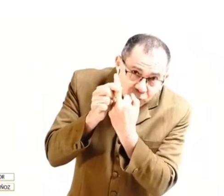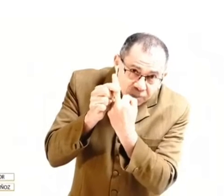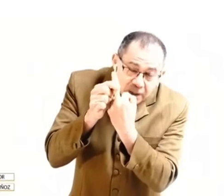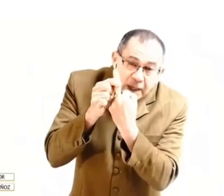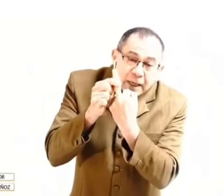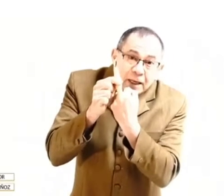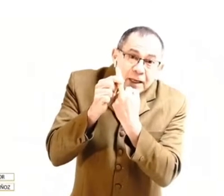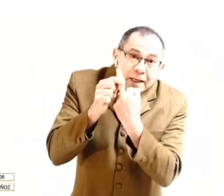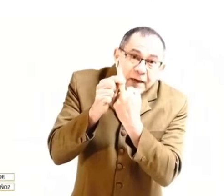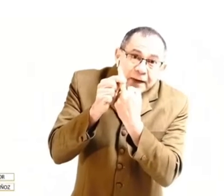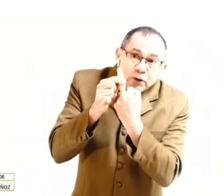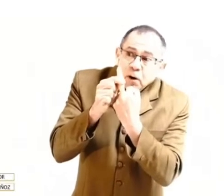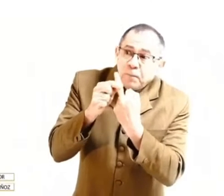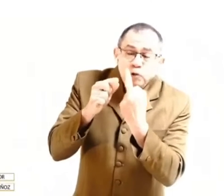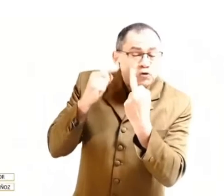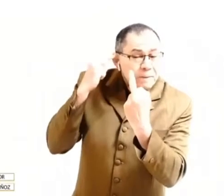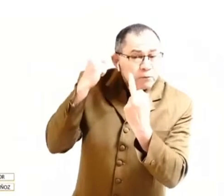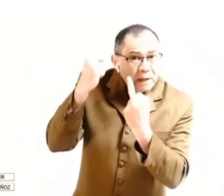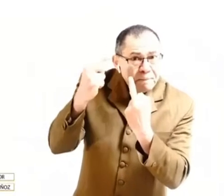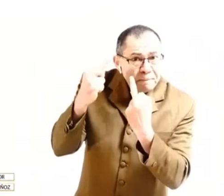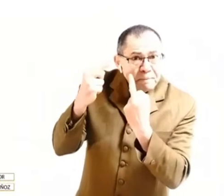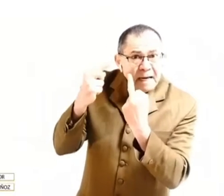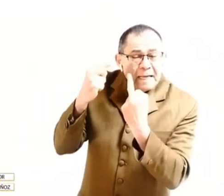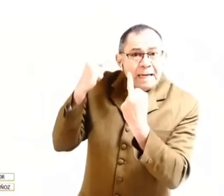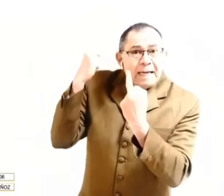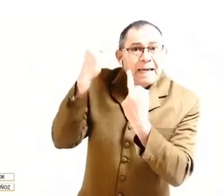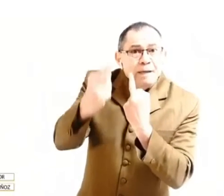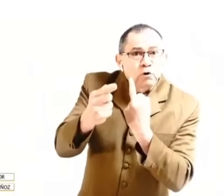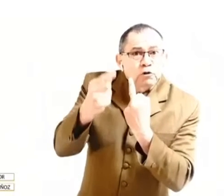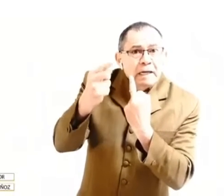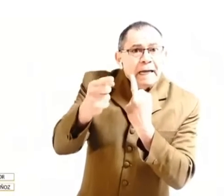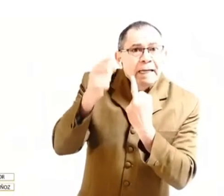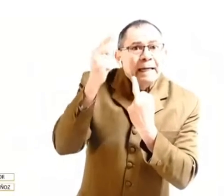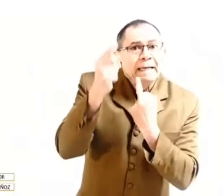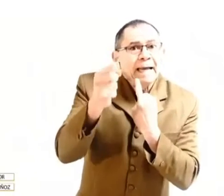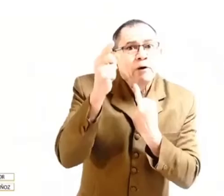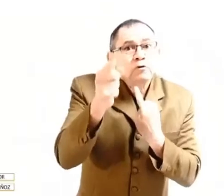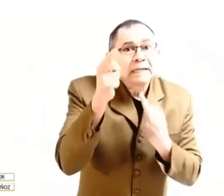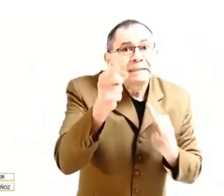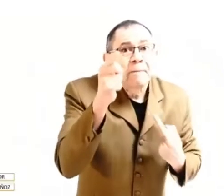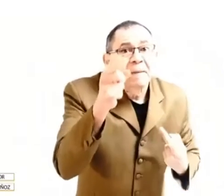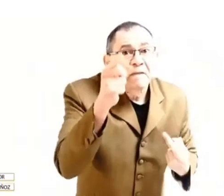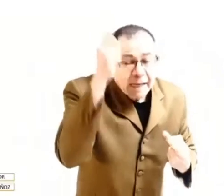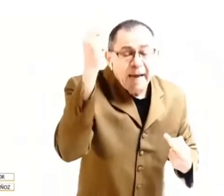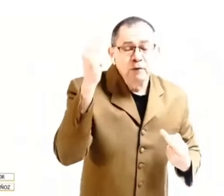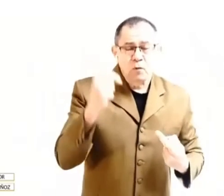por eso siempre usted mire que doctrina es la que usted está predicando